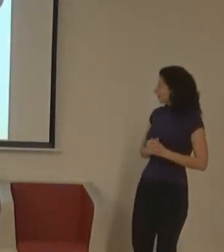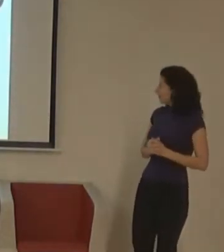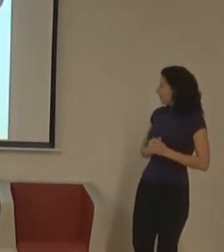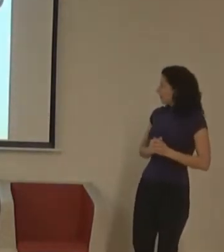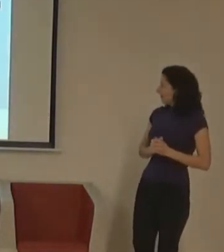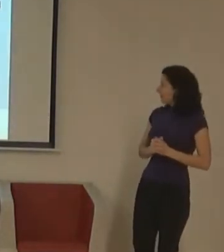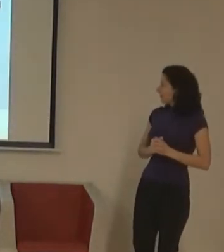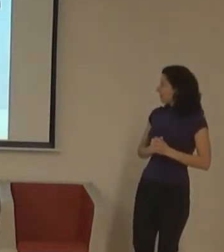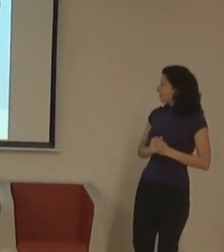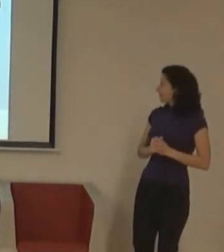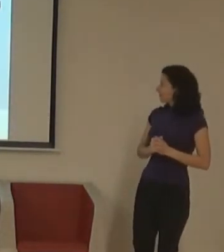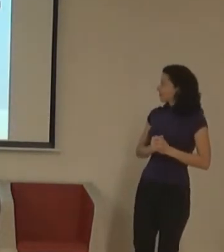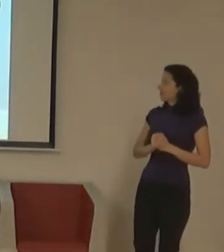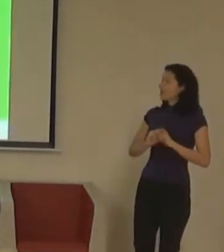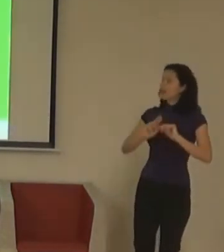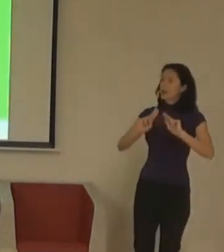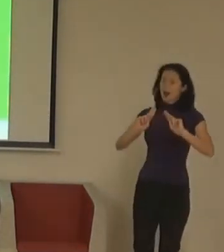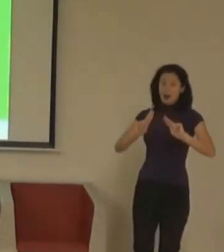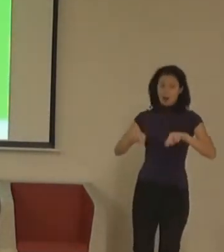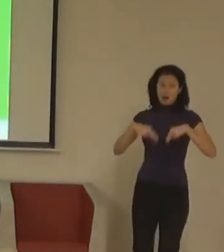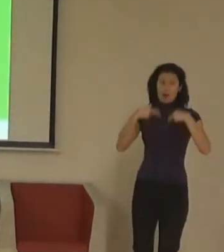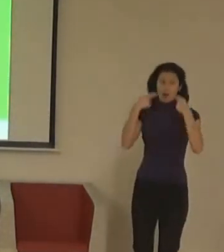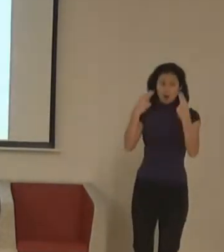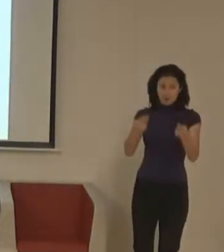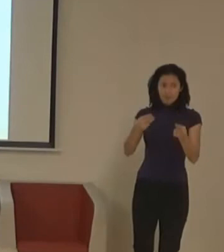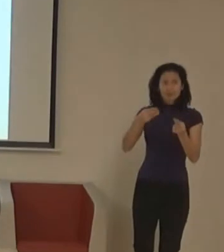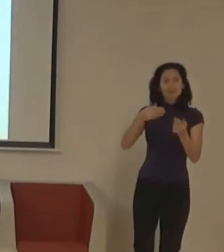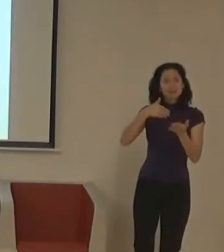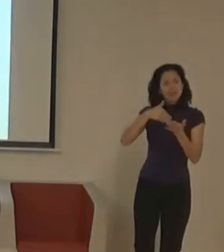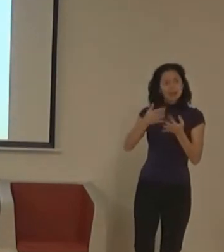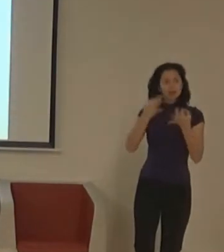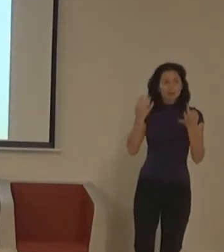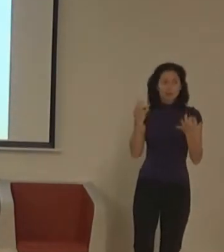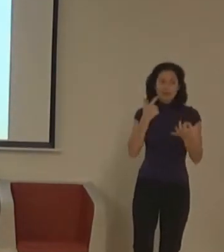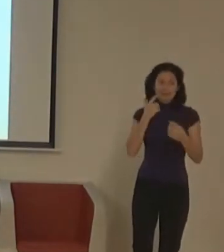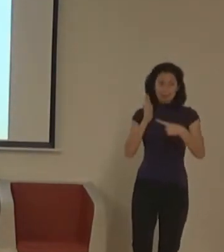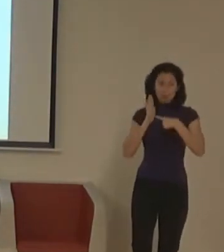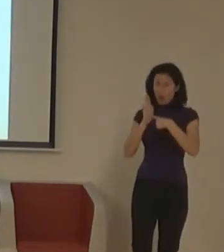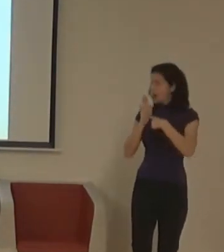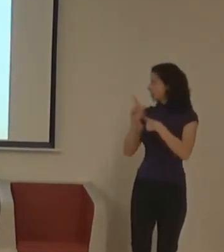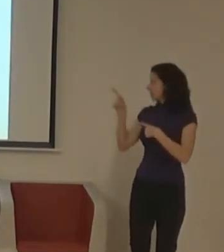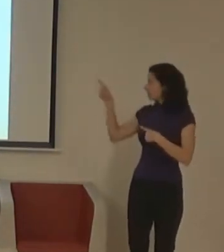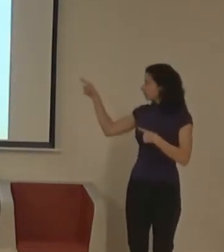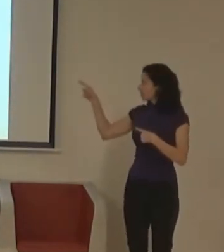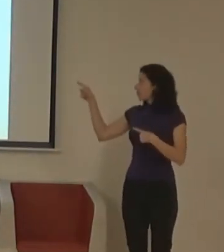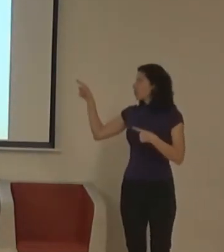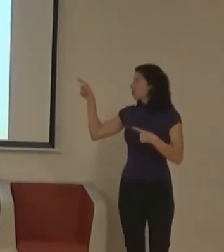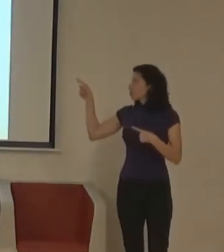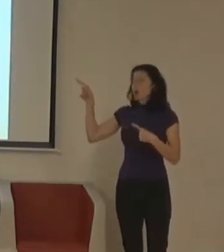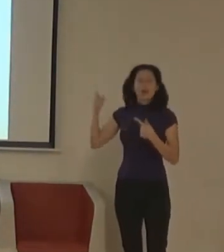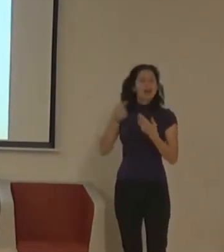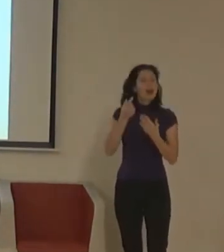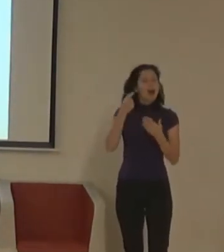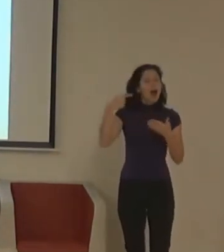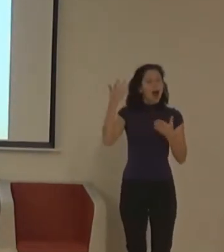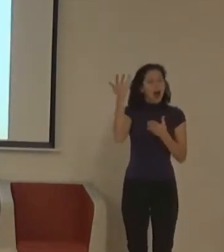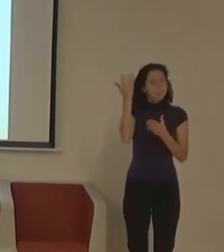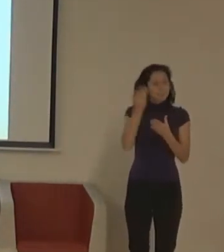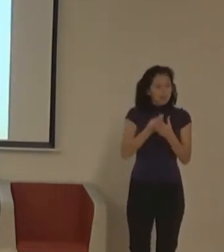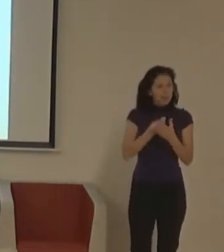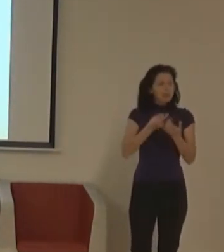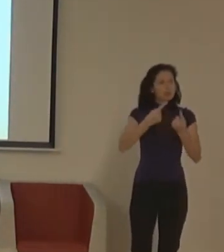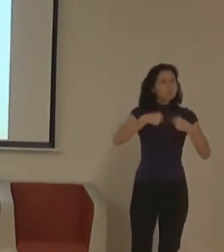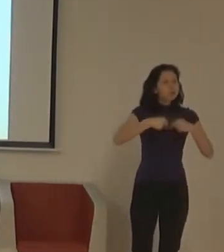Další věcí, kterou vám chci představit, je tabletou, čtenářská aplikace, která v současné době není aktivní.